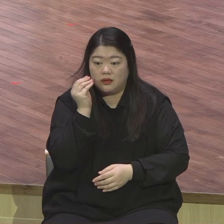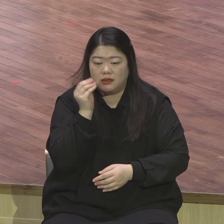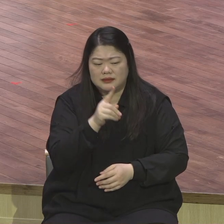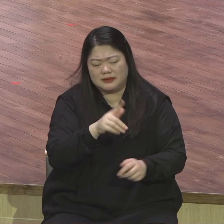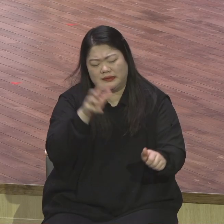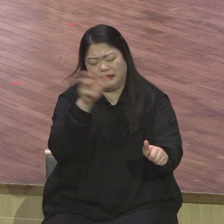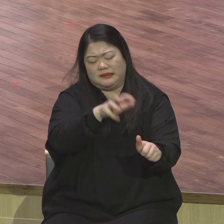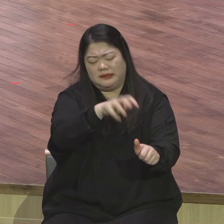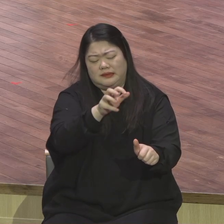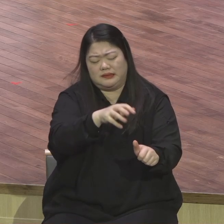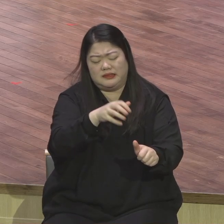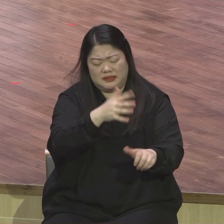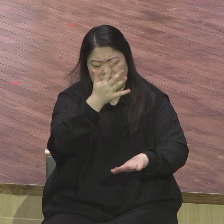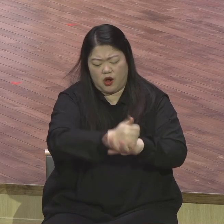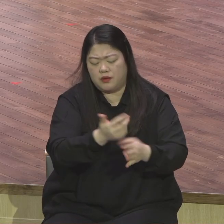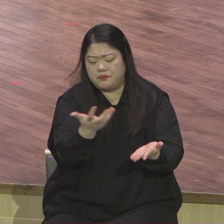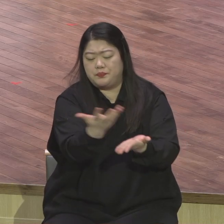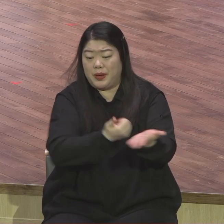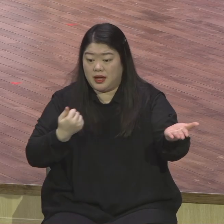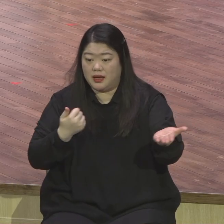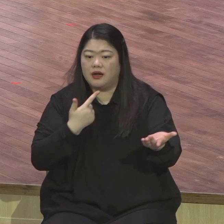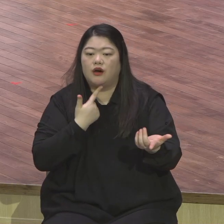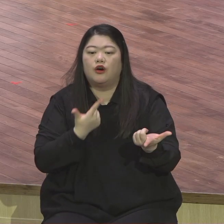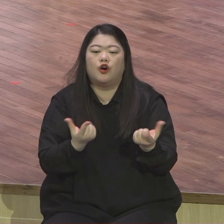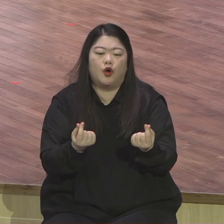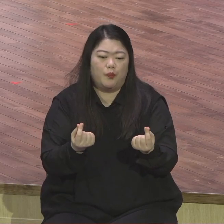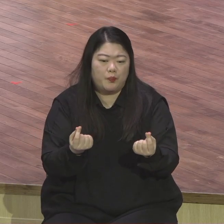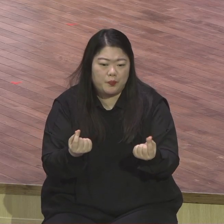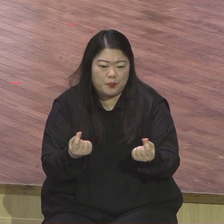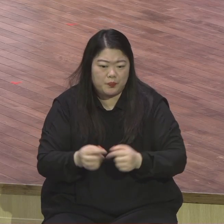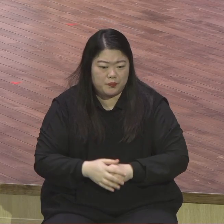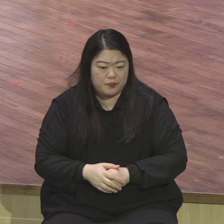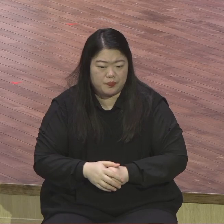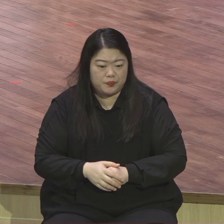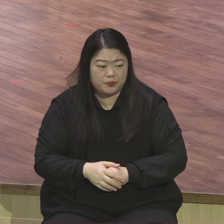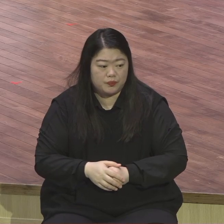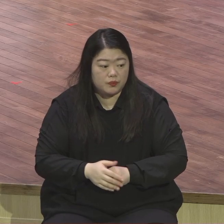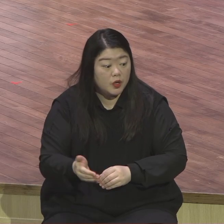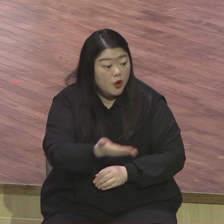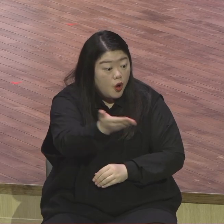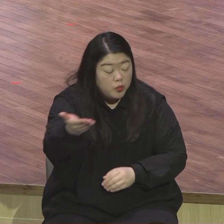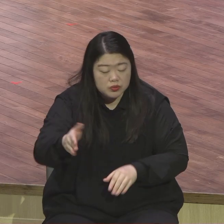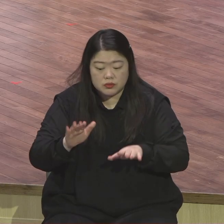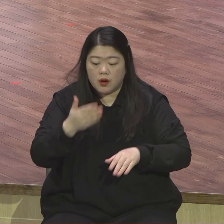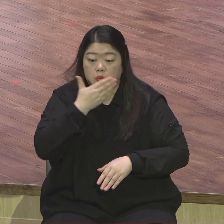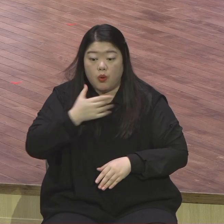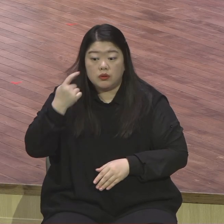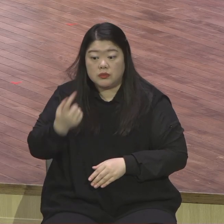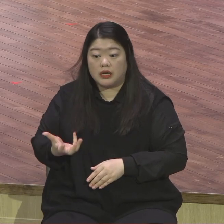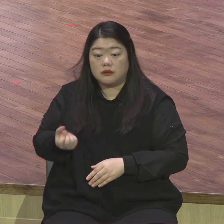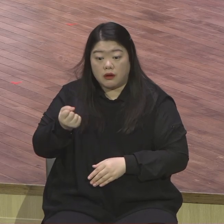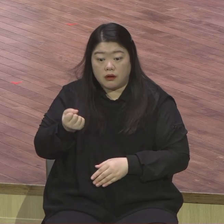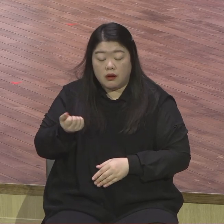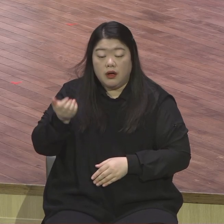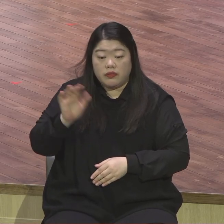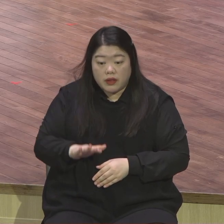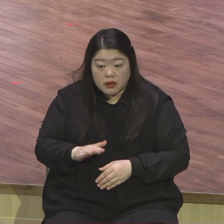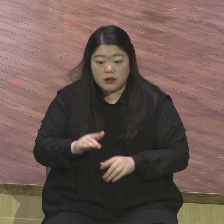영접시켜 아시겠어요 군에를 갔는데 군에가 만나는 자마다 다 복음 증거 영접시켜